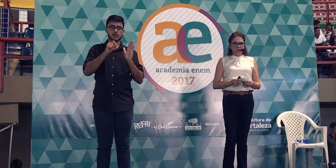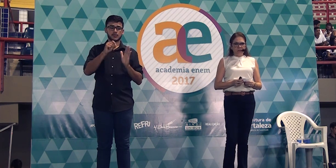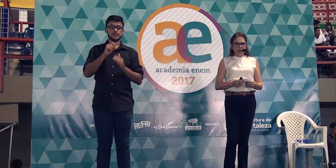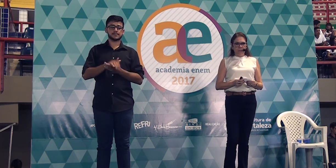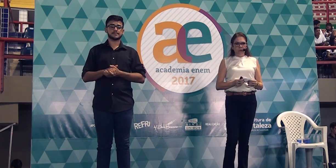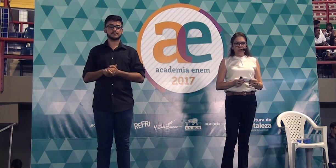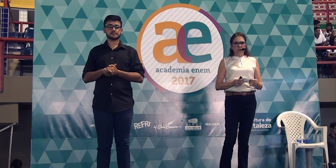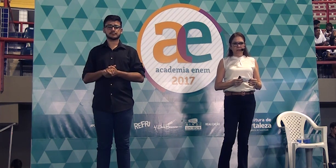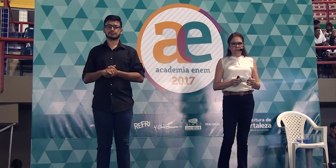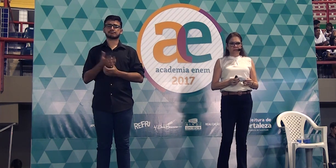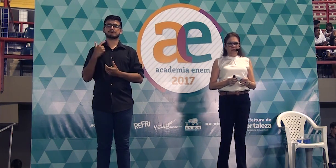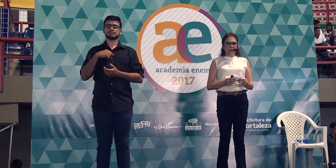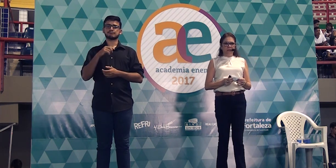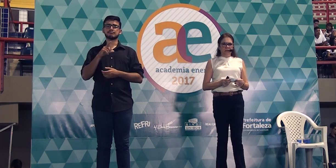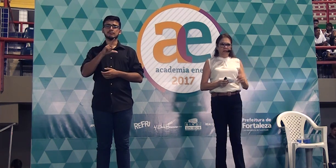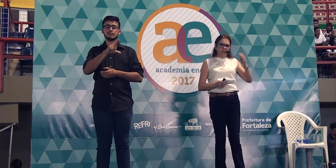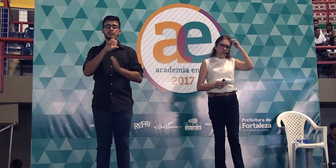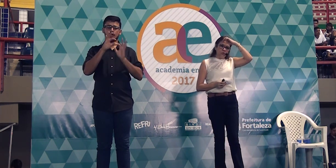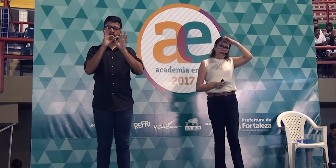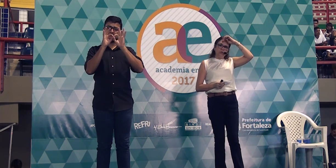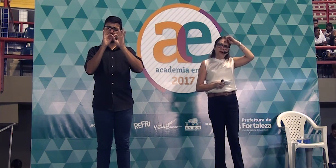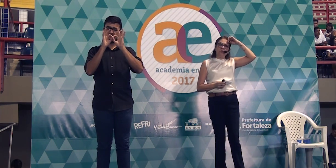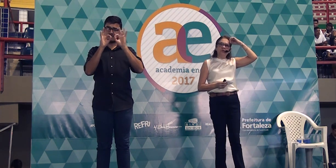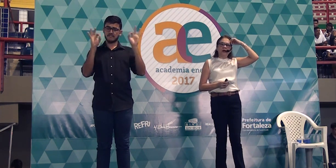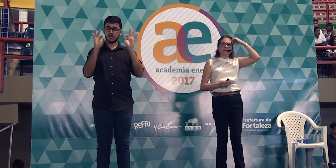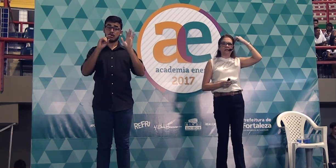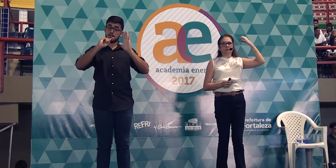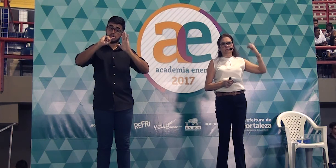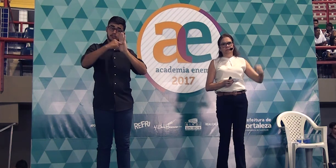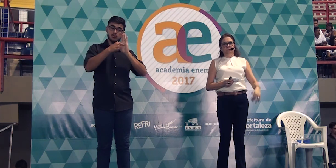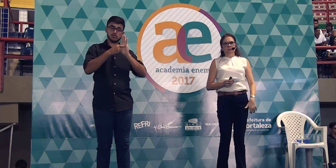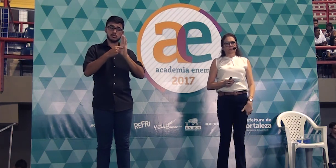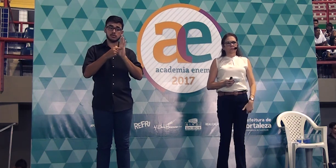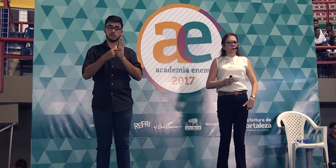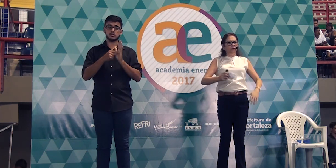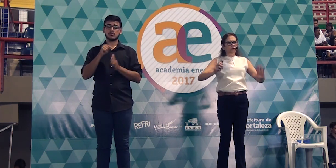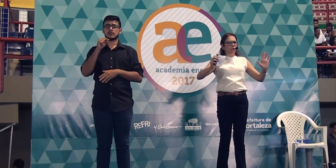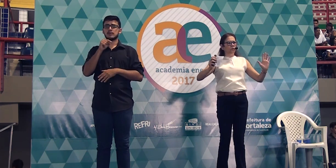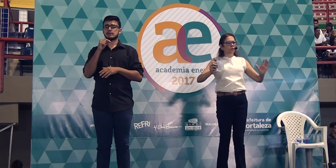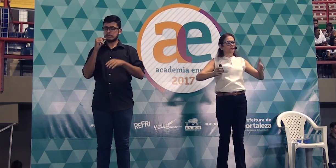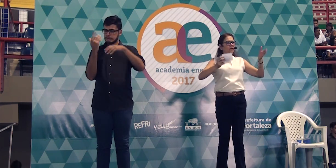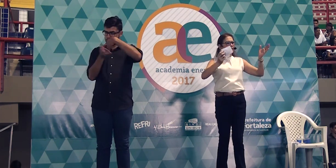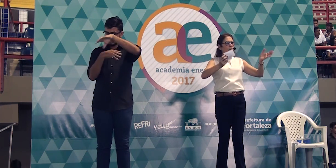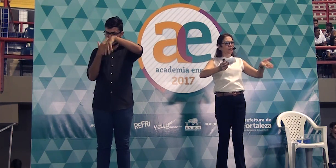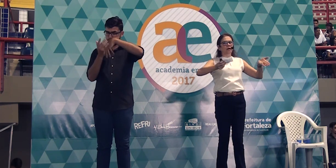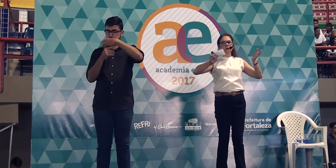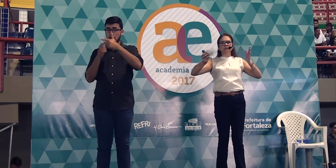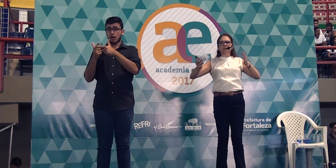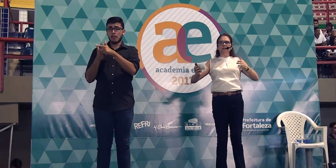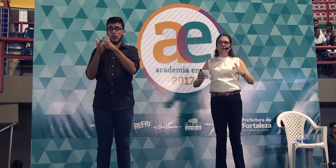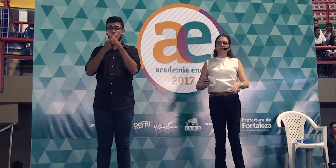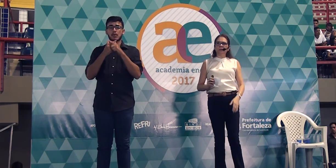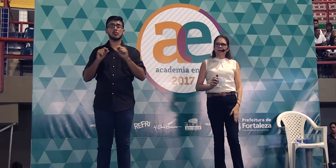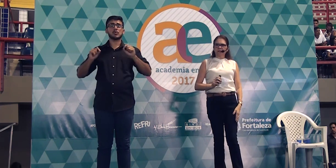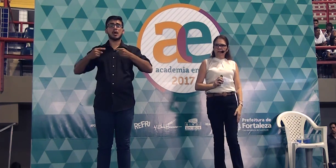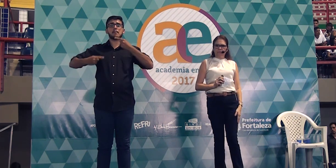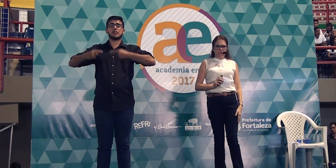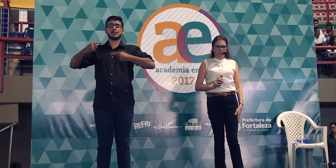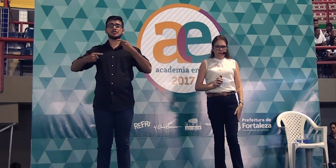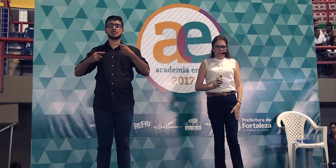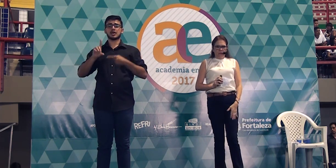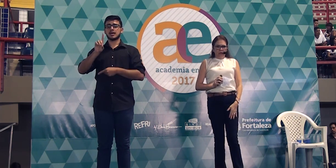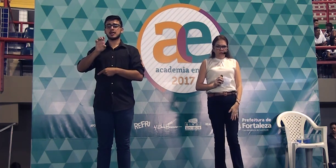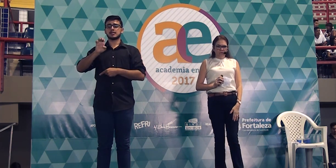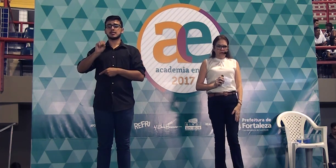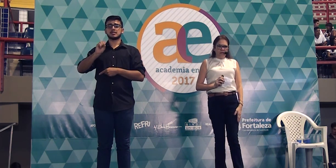Assim está a política brasileira na sua atual fase. Pronto. Uma frase nominal seguida de uma explicação.